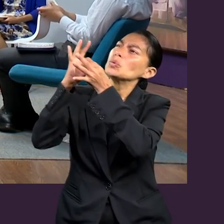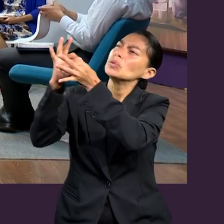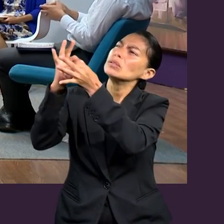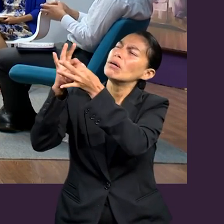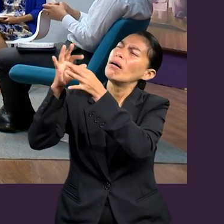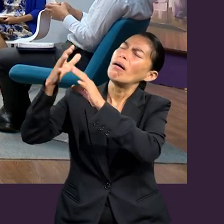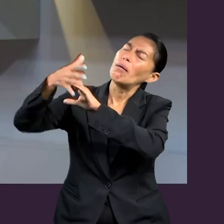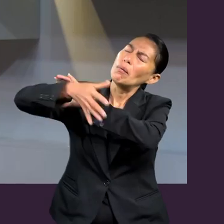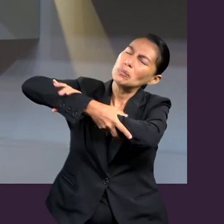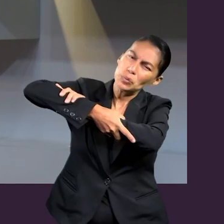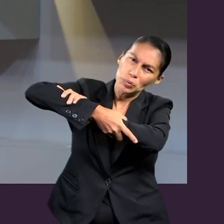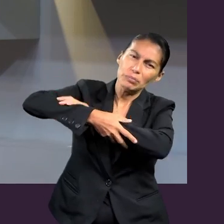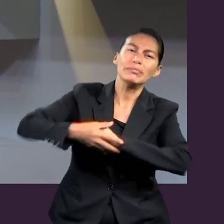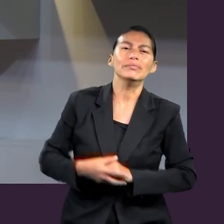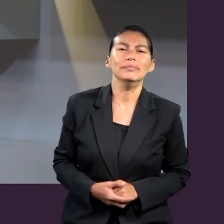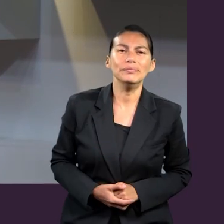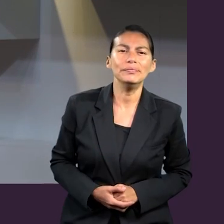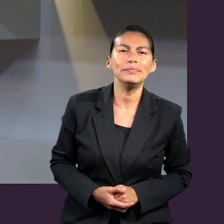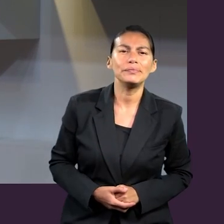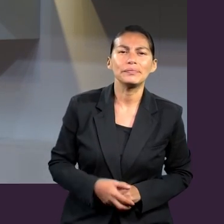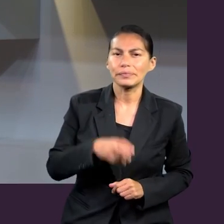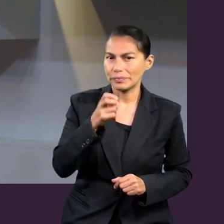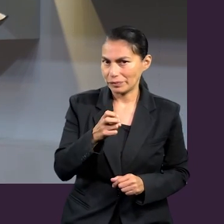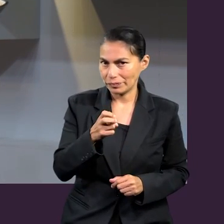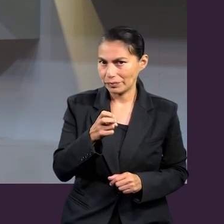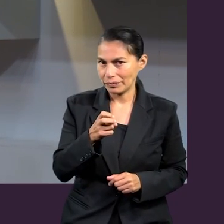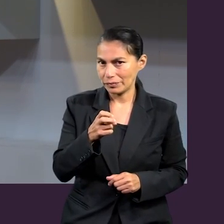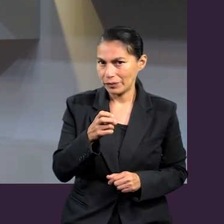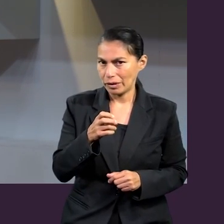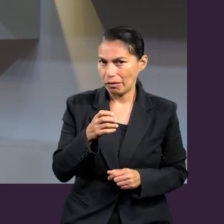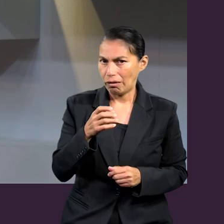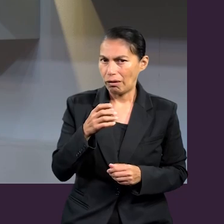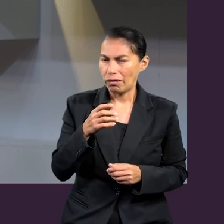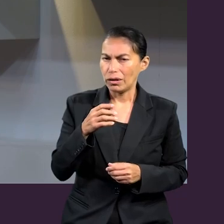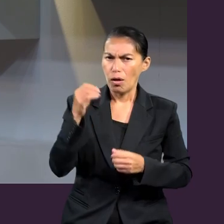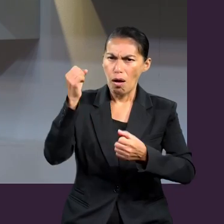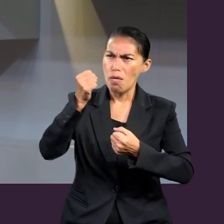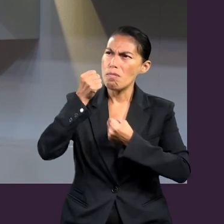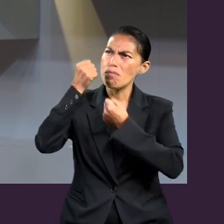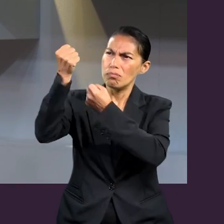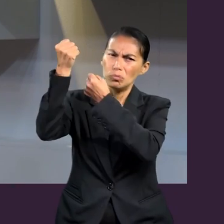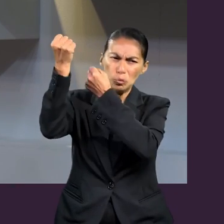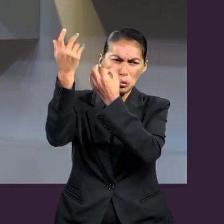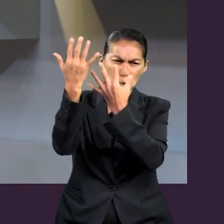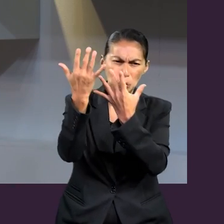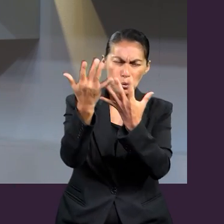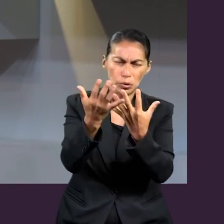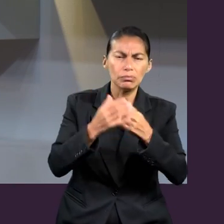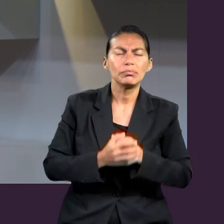contexto, entonces, perfeccionar es equipar, acompletar, madurar.